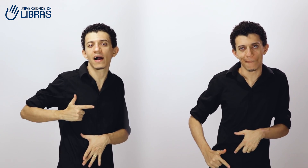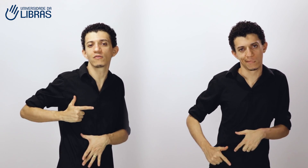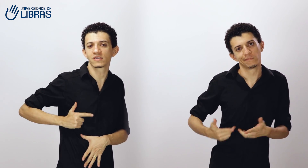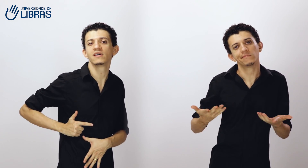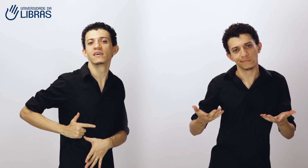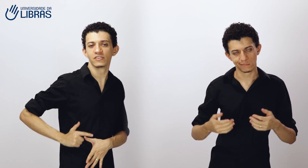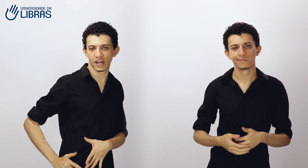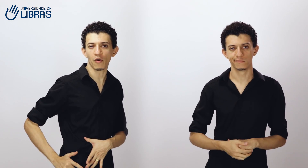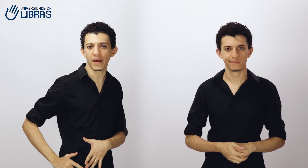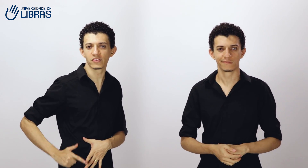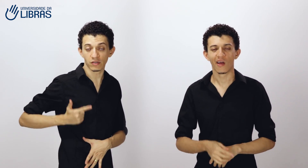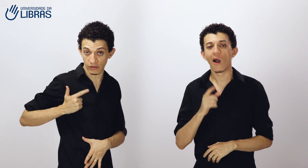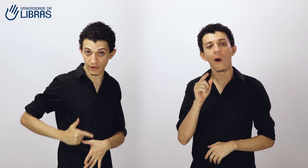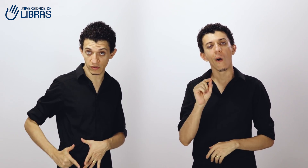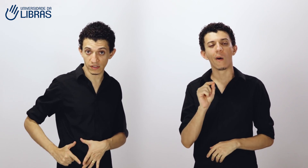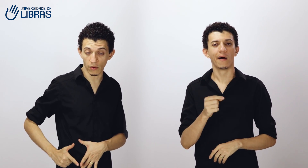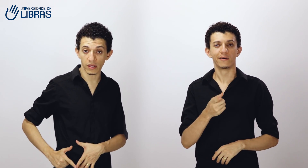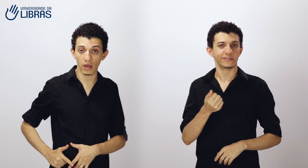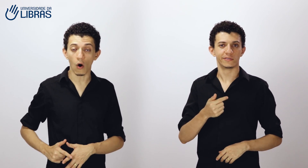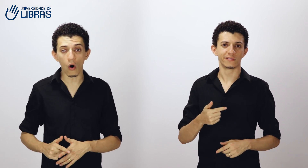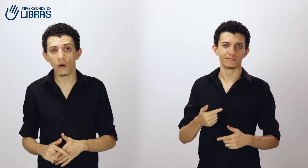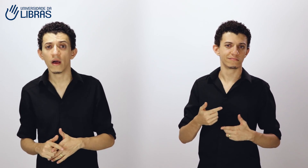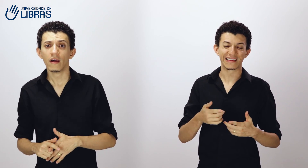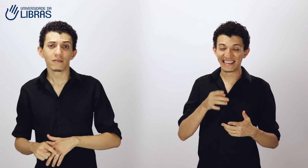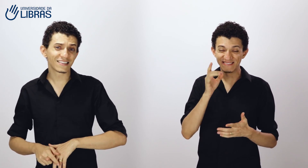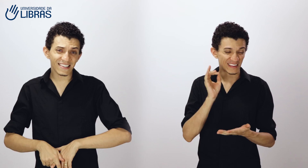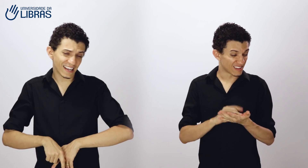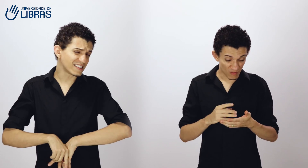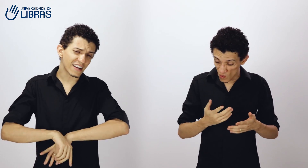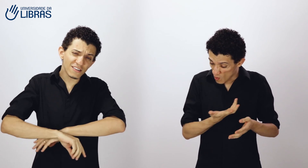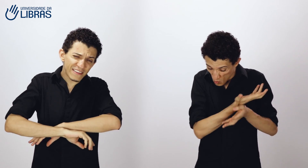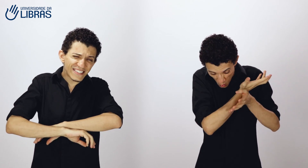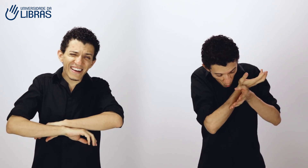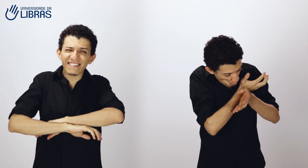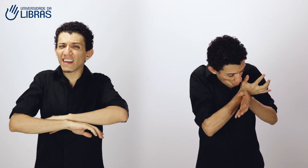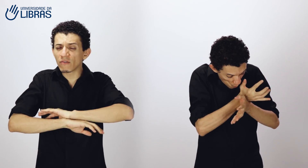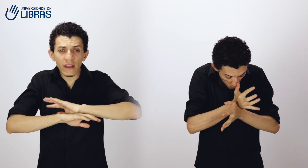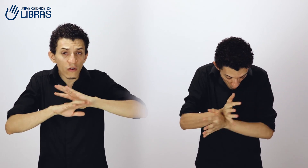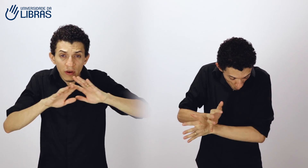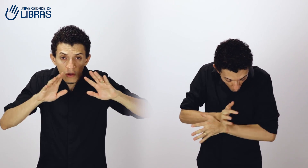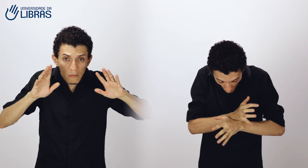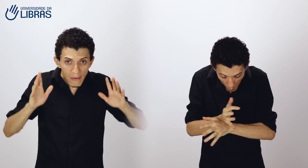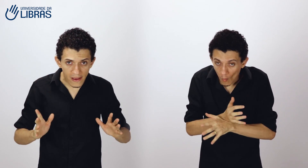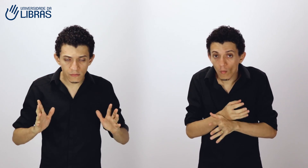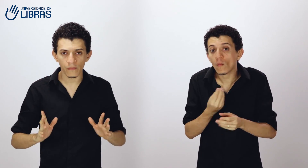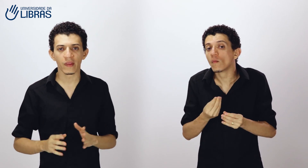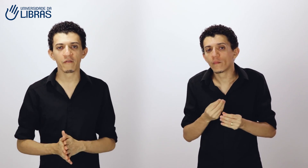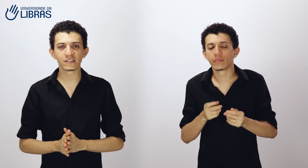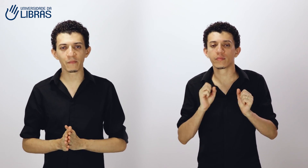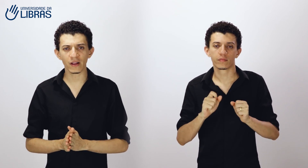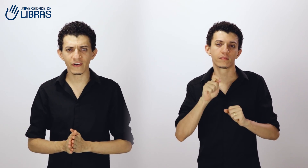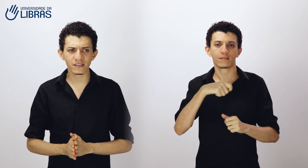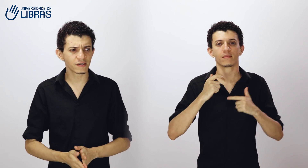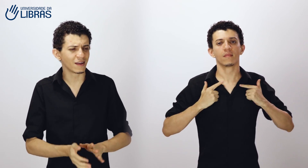calça, geralmente. Então, você vai fazer o sinal aqui. Ou, se você quiser dizer que você não tem dinheiro nenhum, nenhum, nenhum mesmo, você pode fazer assim.